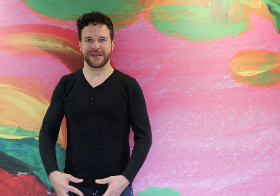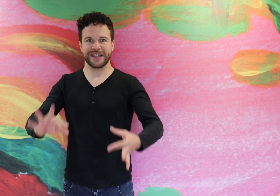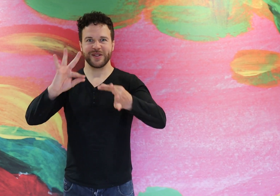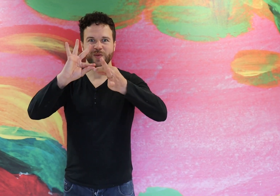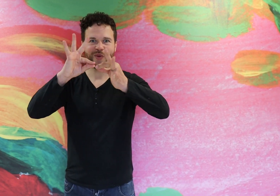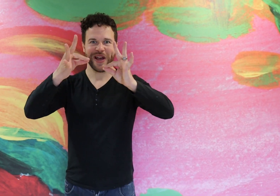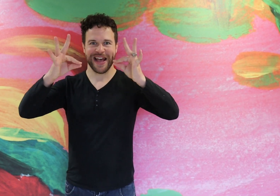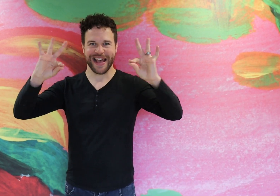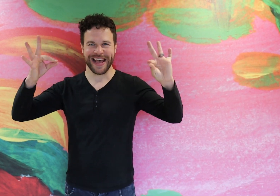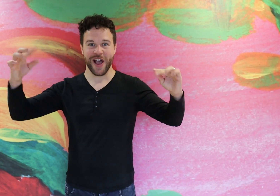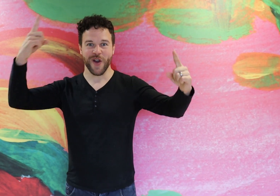Signe-moi un conte